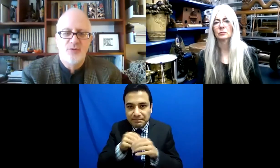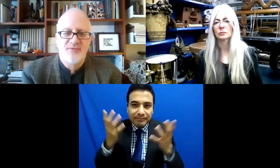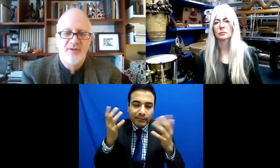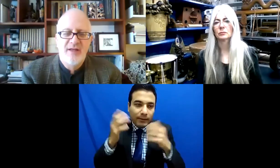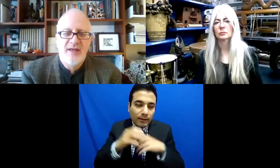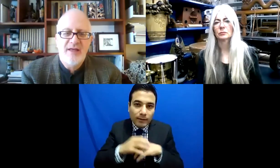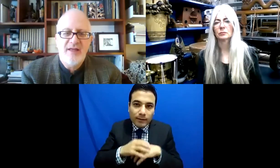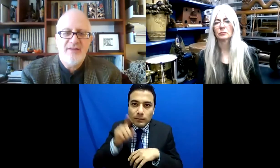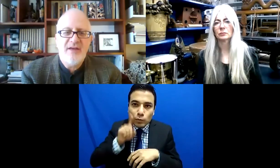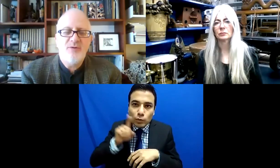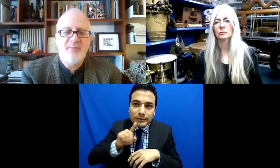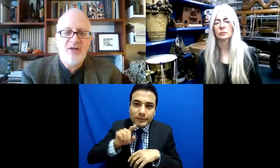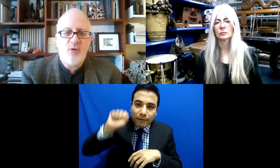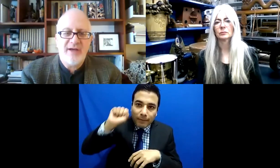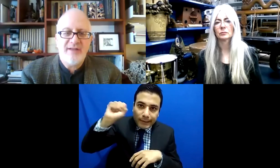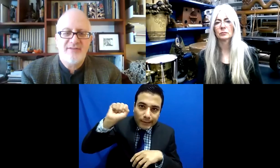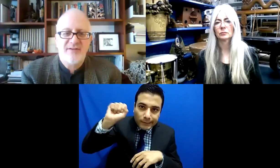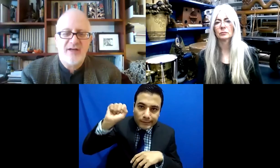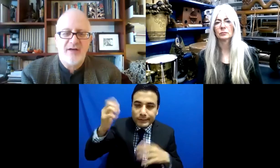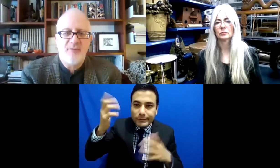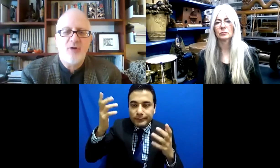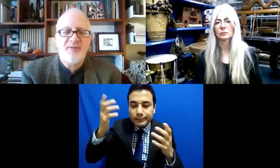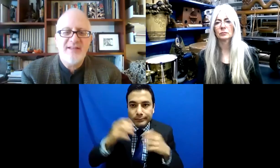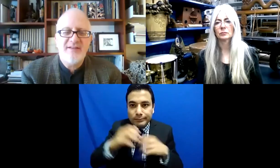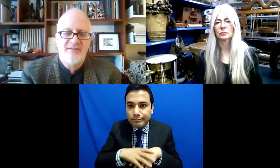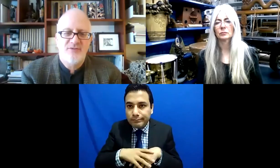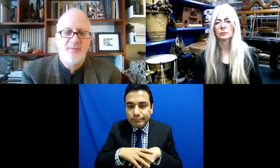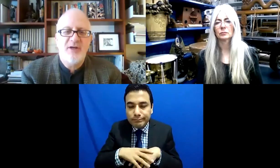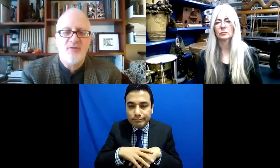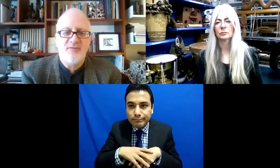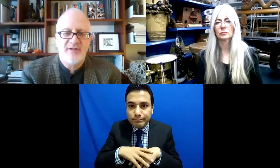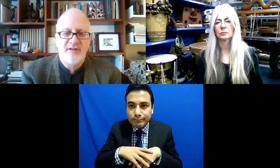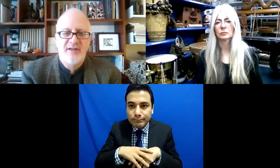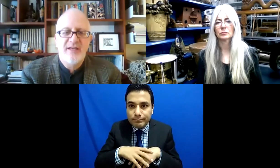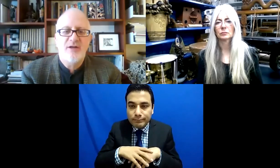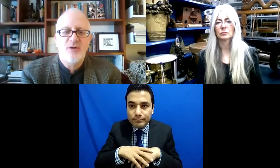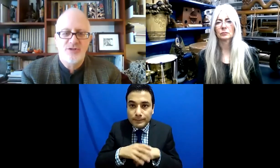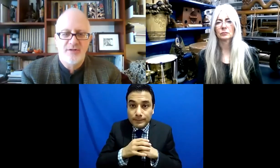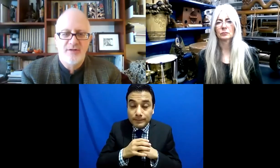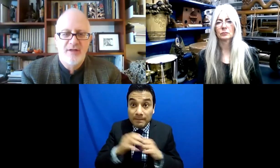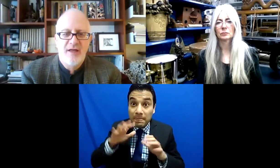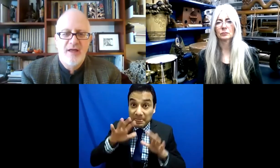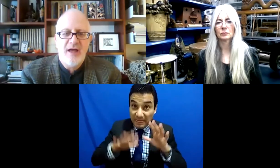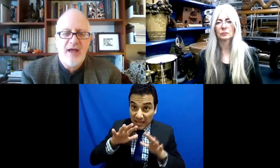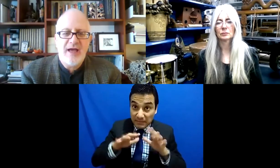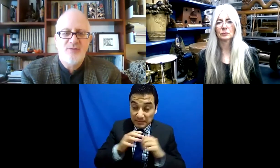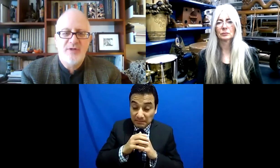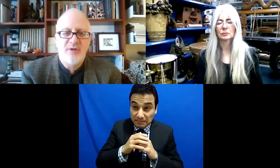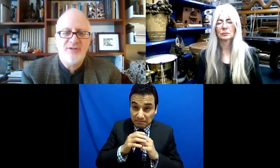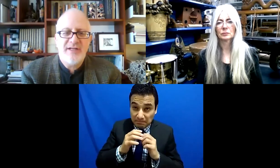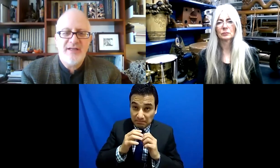las mujeres y los grupos feministas. Ellas se sentirían muy